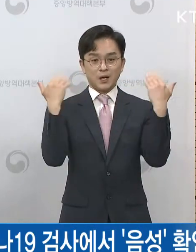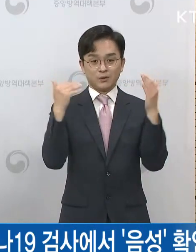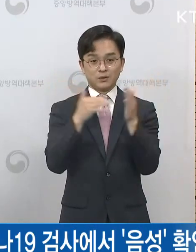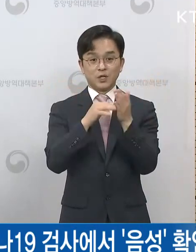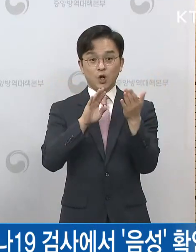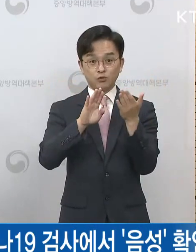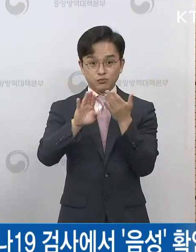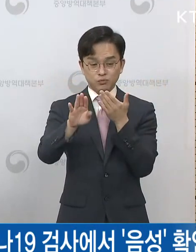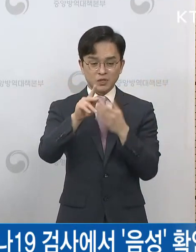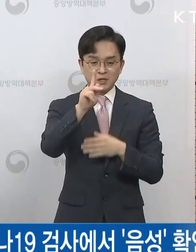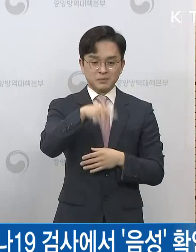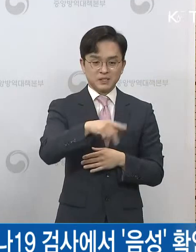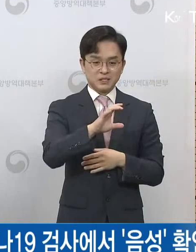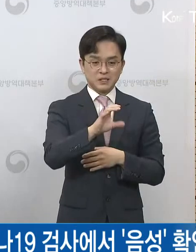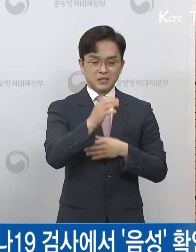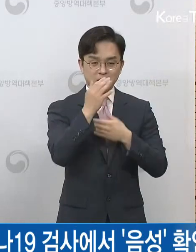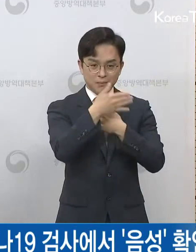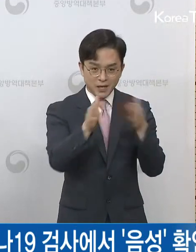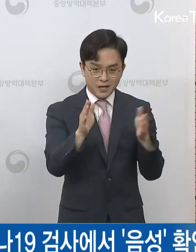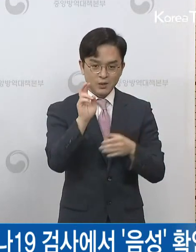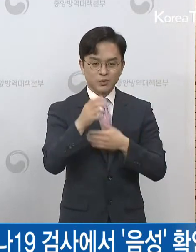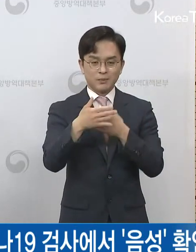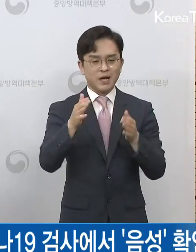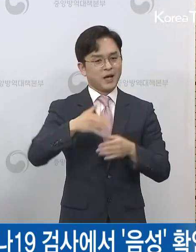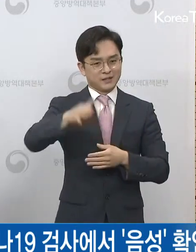방문하지 않도록 당부를 드립니다.